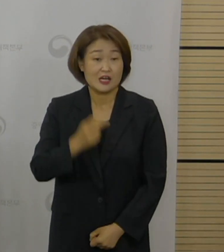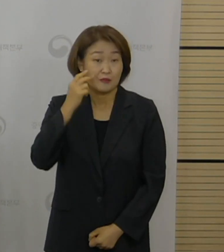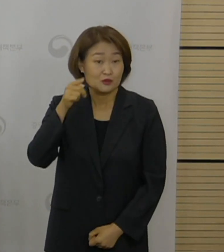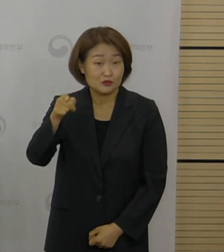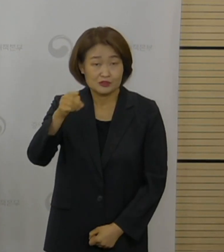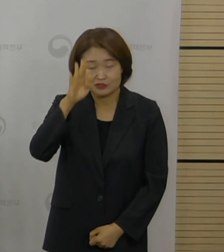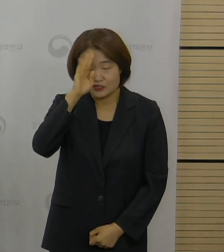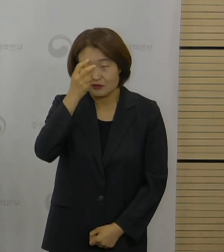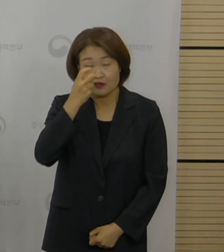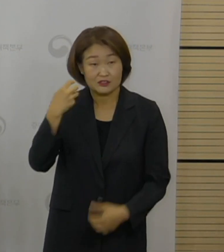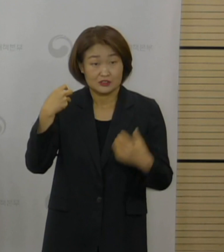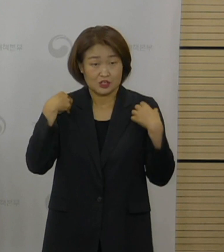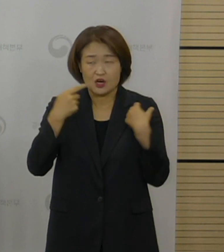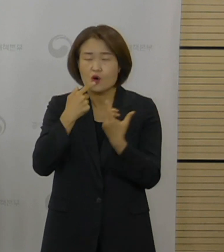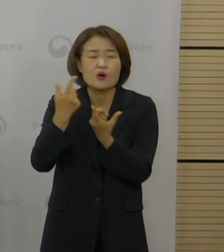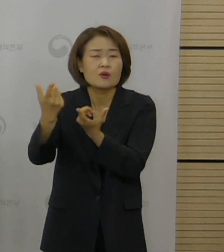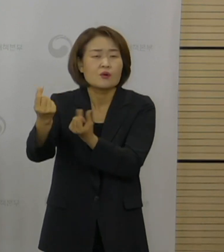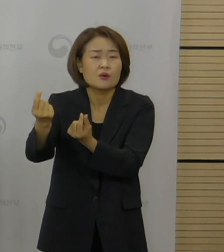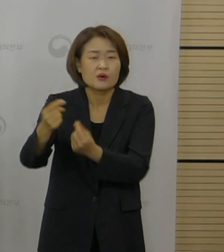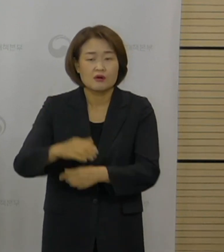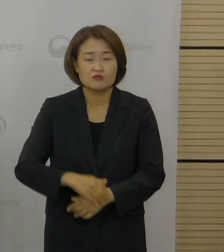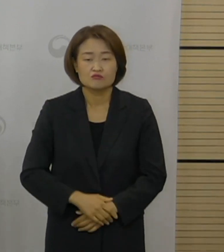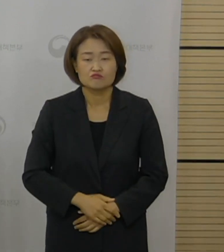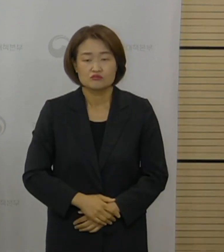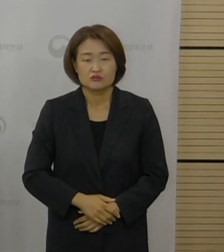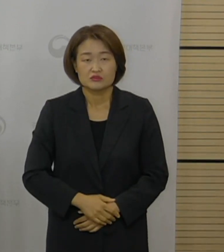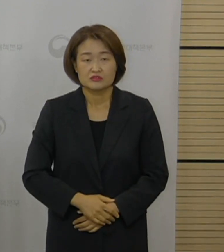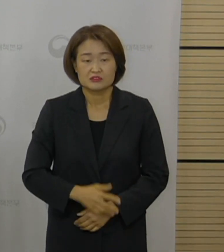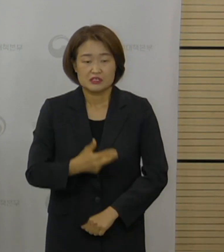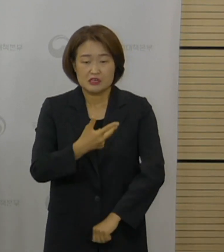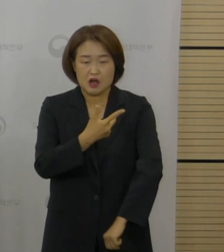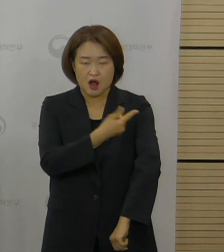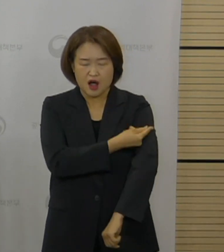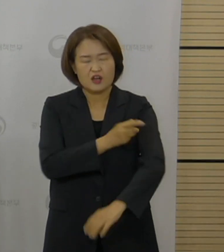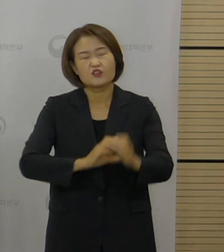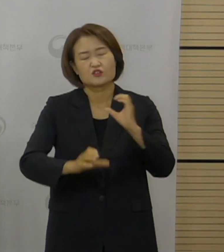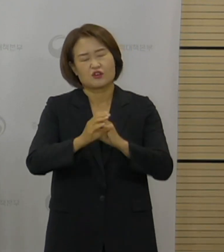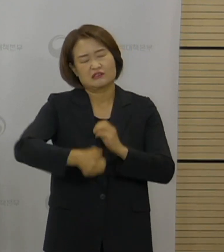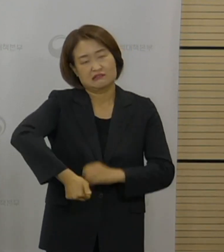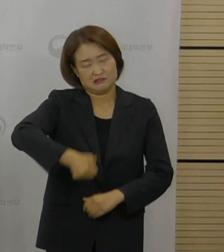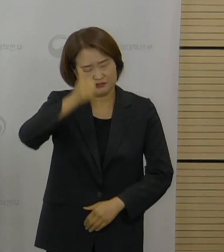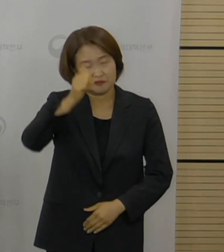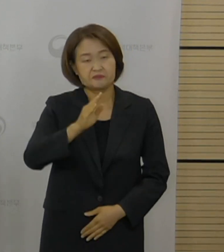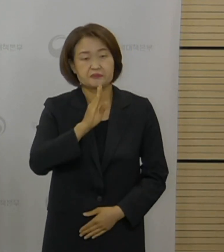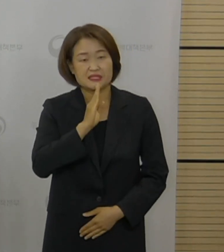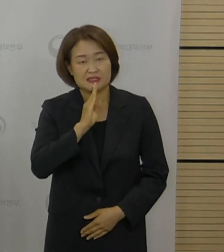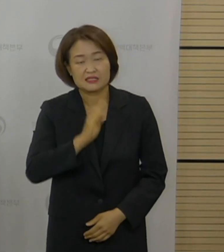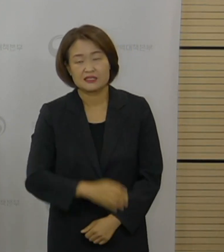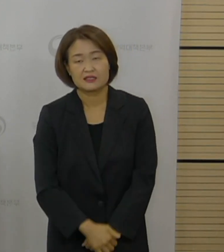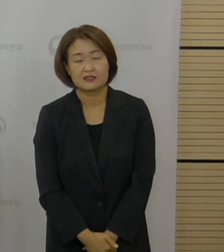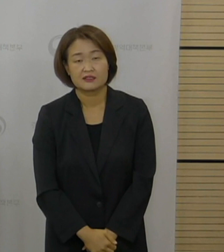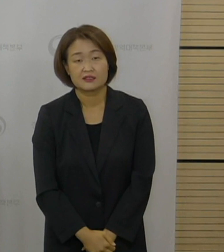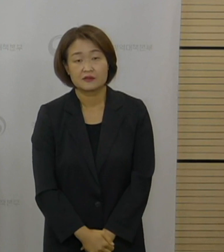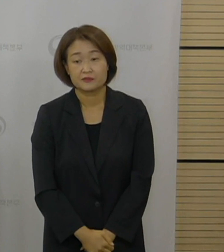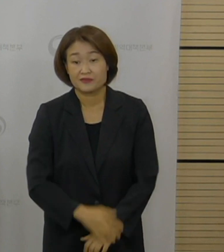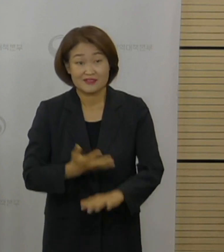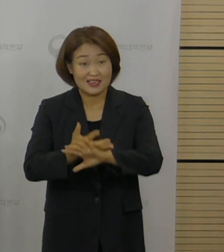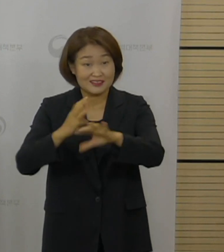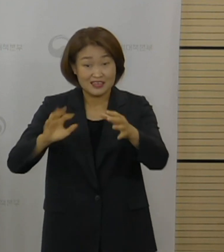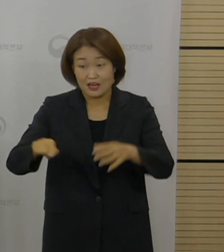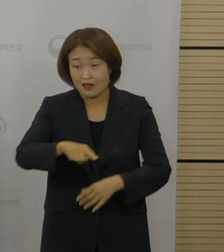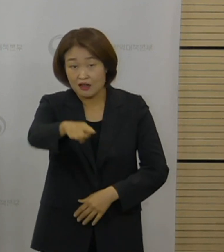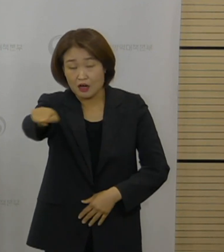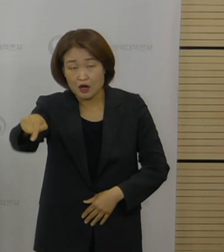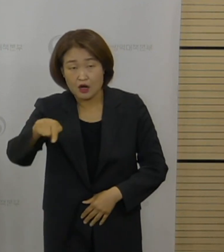화이자 백신의 접종 이득이 위험 대비해서 높다는 입장은 가지고 있습니다. 다만 해외에서 제기되고